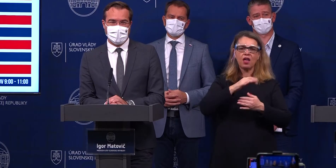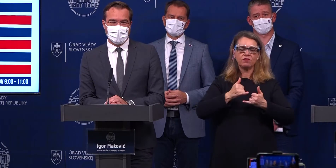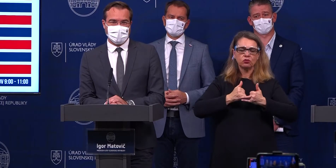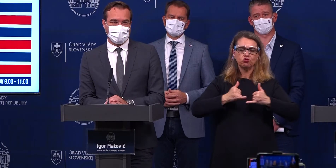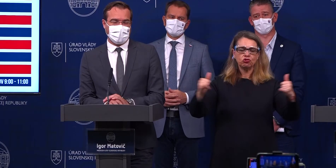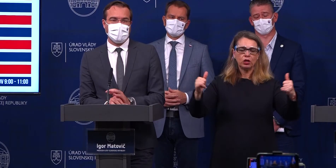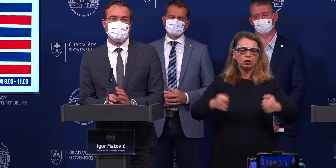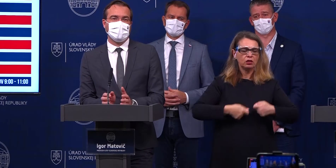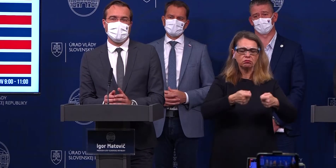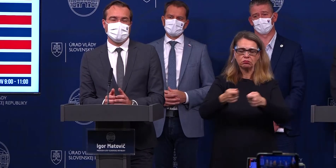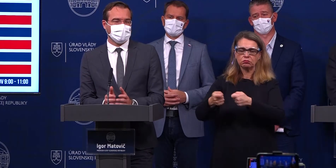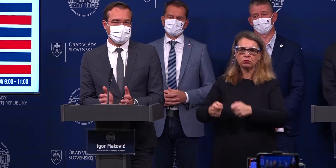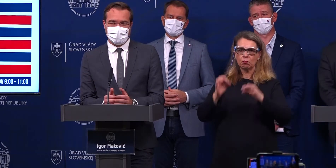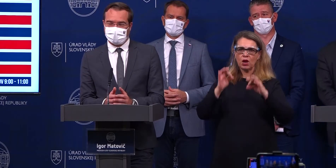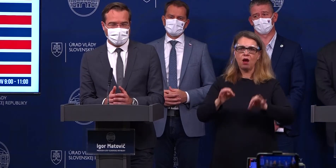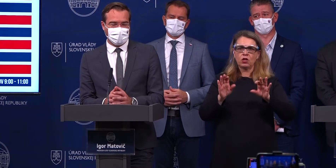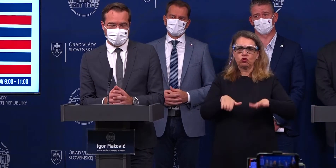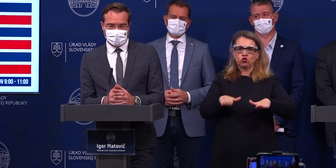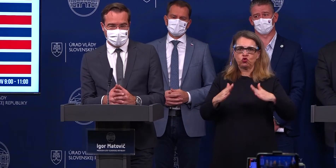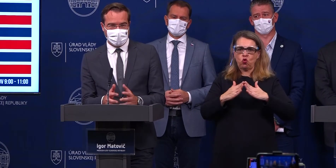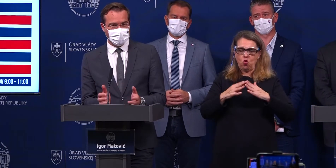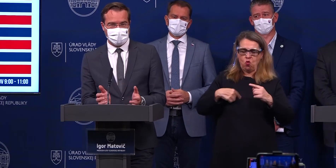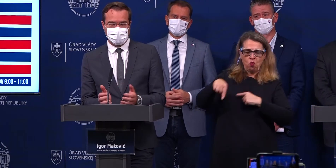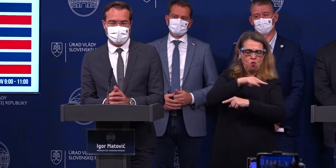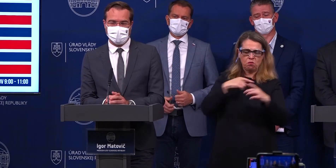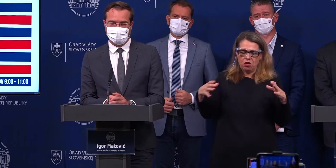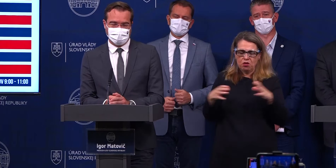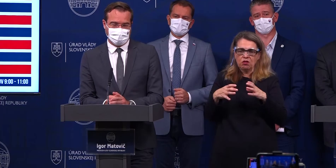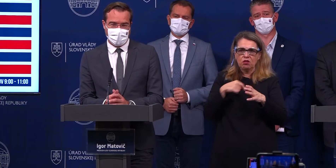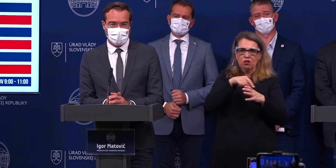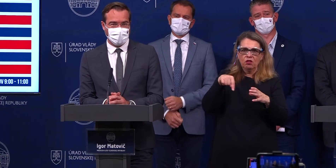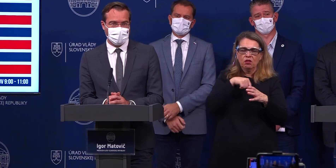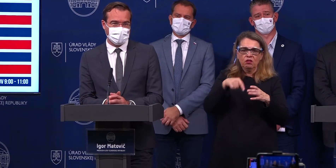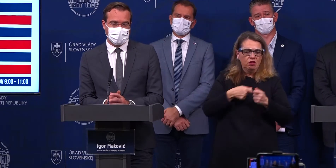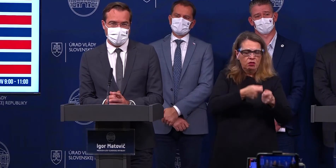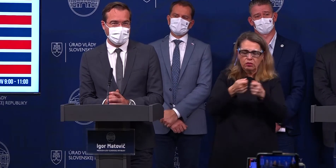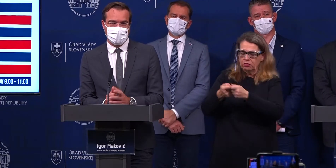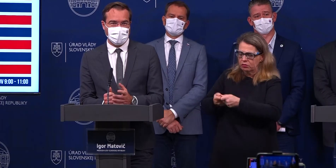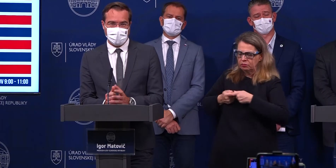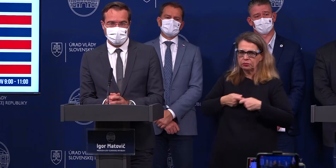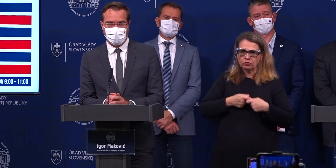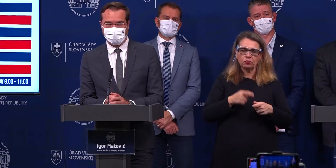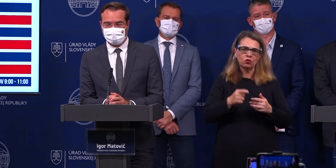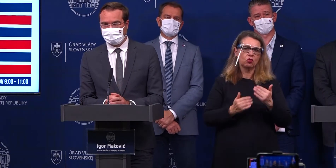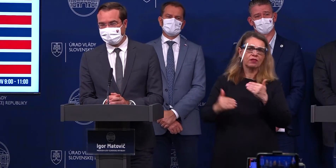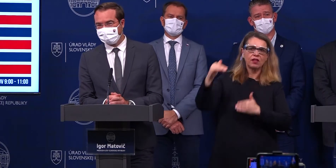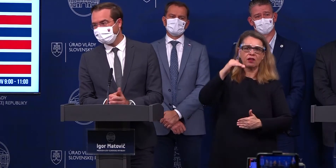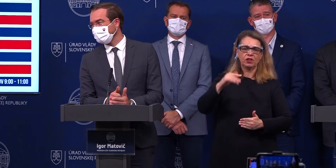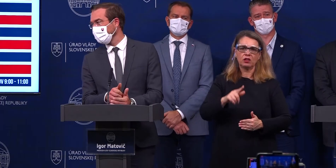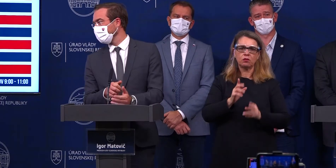kde tá fragilita, tá citlivost, že sa najinfikujete od svojho blízkoho, úplne najvyššia.